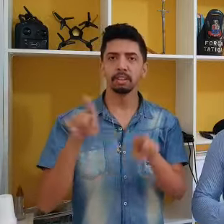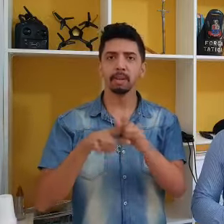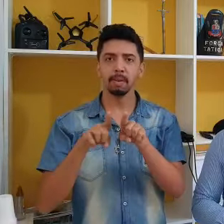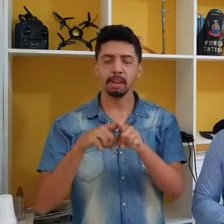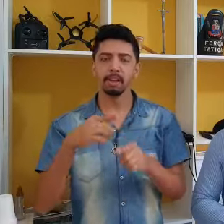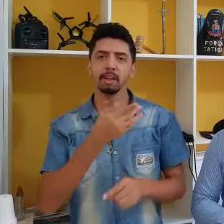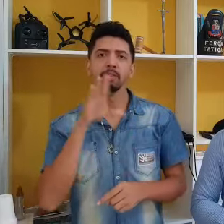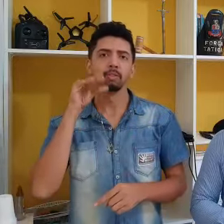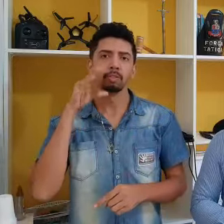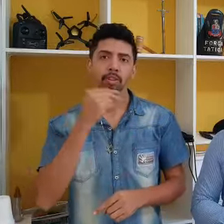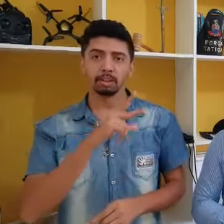inclusão.